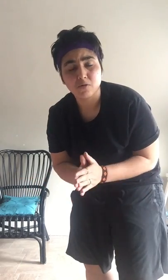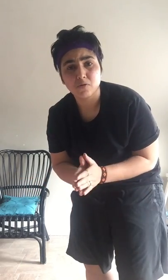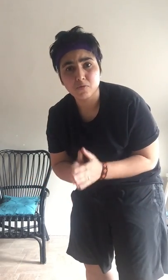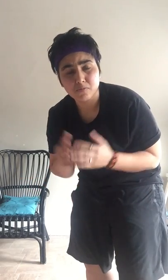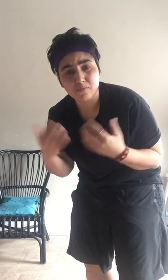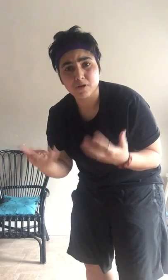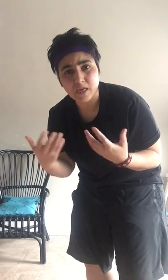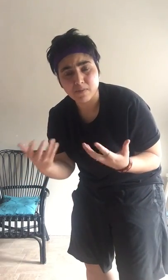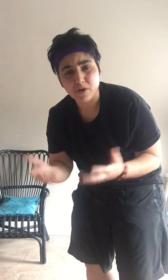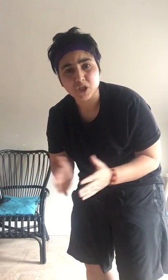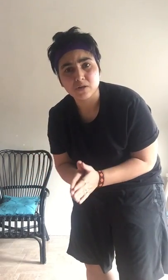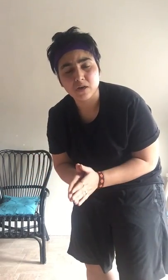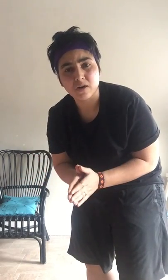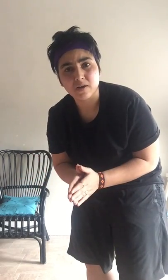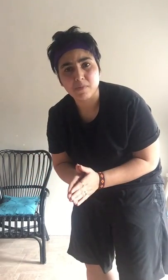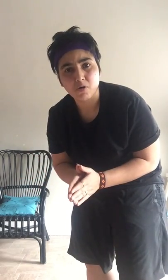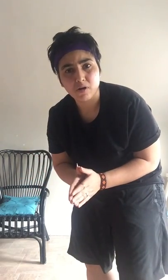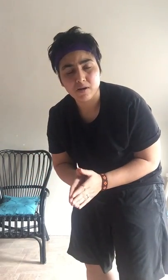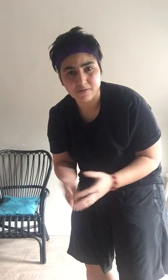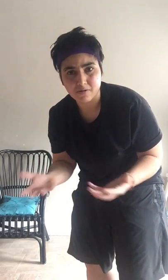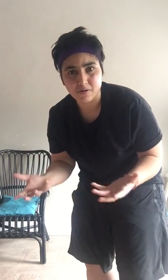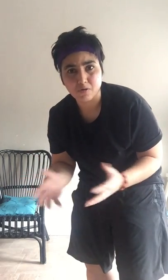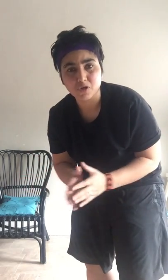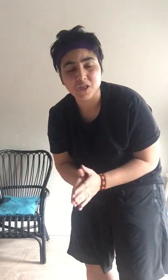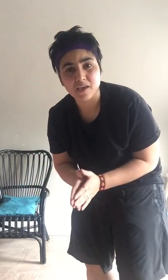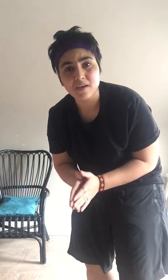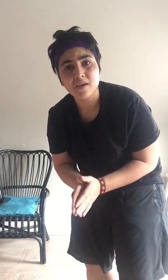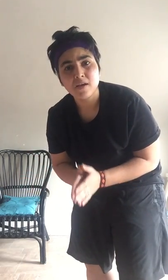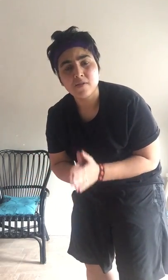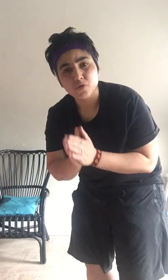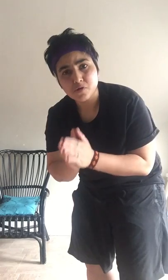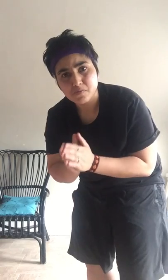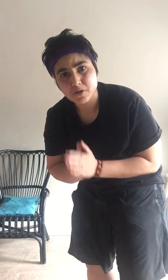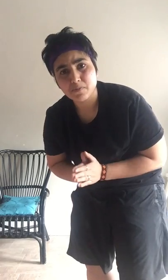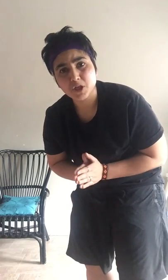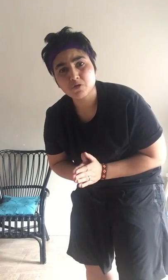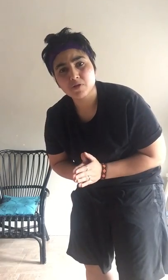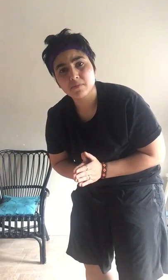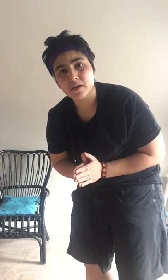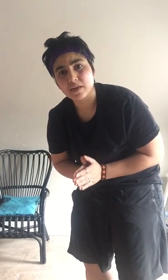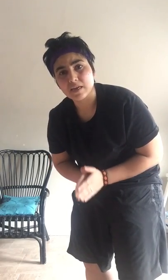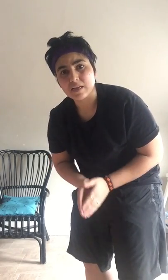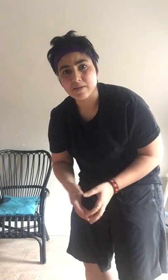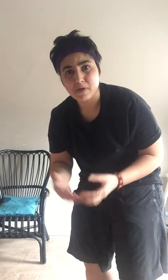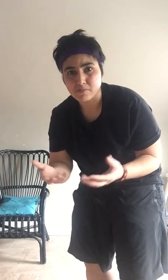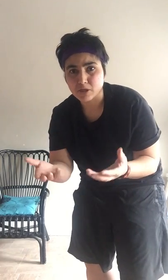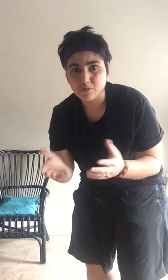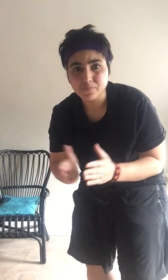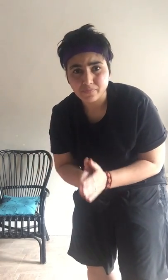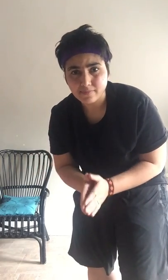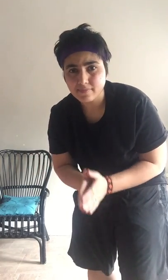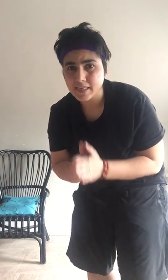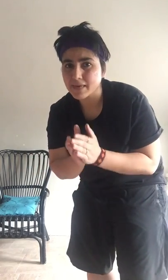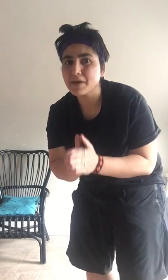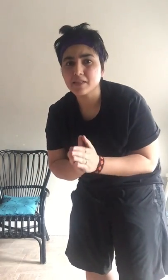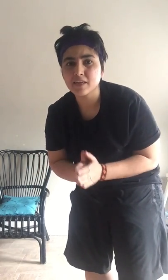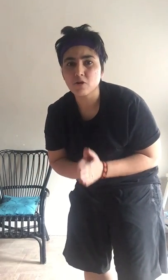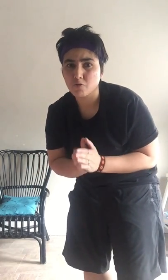तो एक डिप्रेशन का माहूल हो जाता है। इस डिप्रेशन को कम करने के लिए मैं समझती हूं कि बहतरीन और